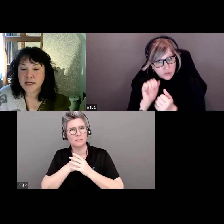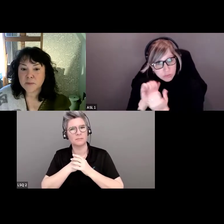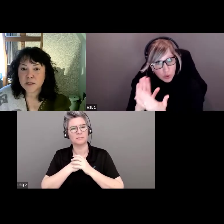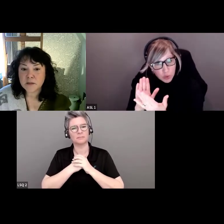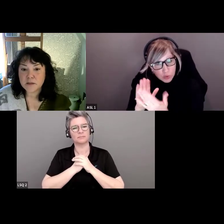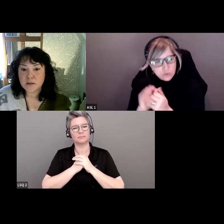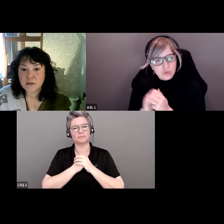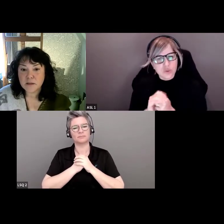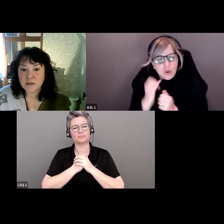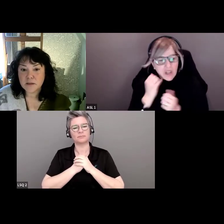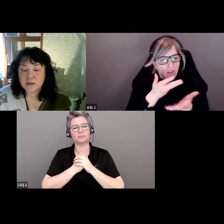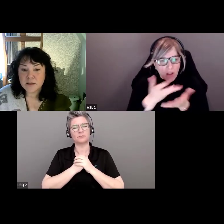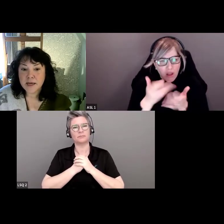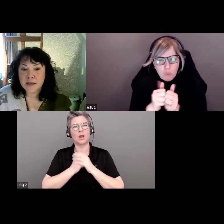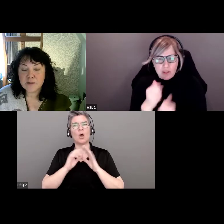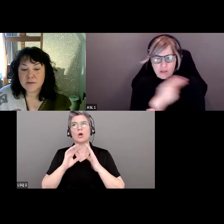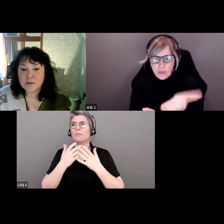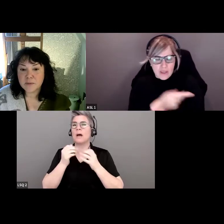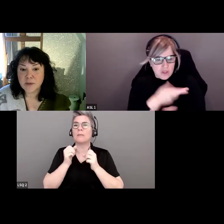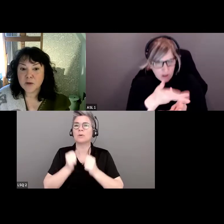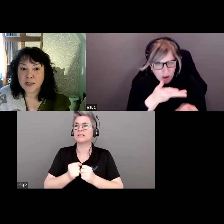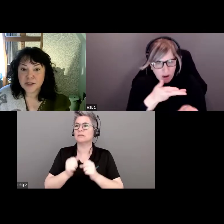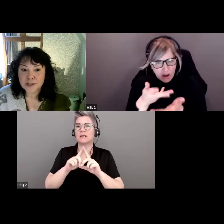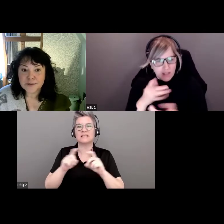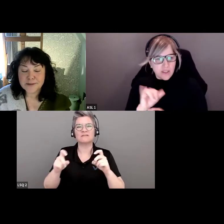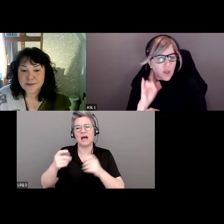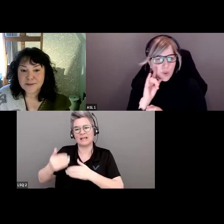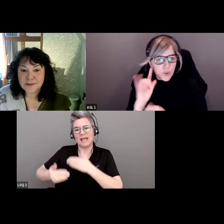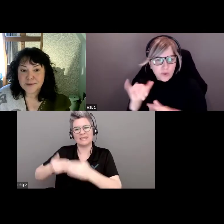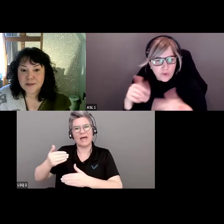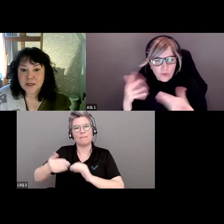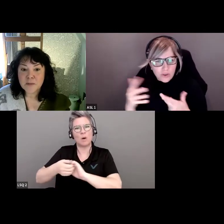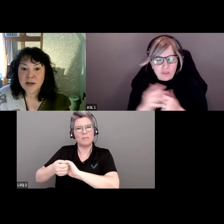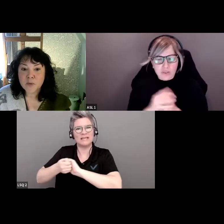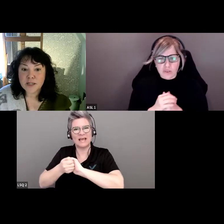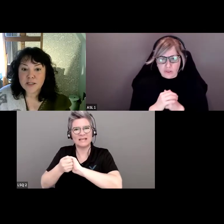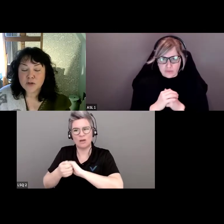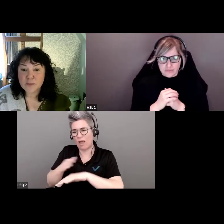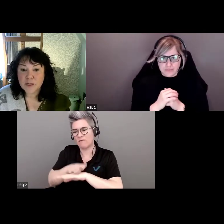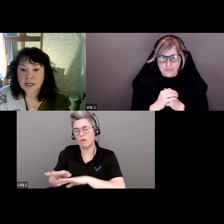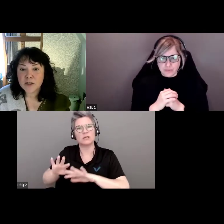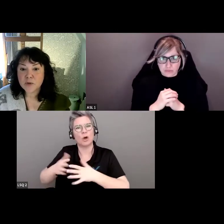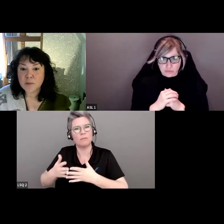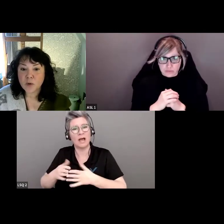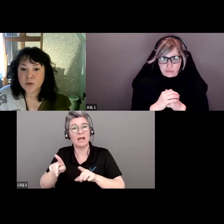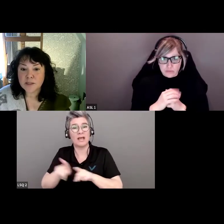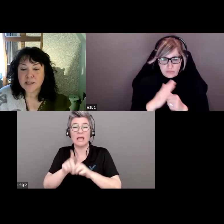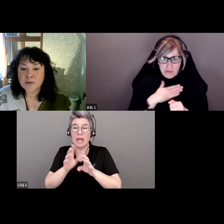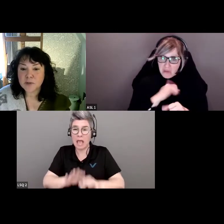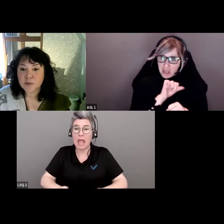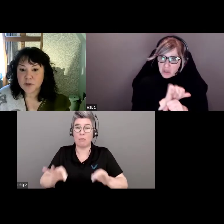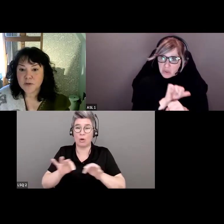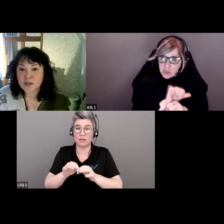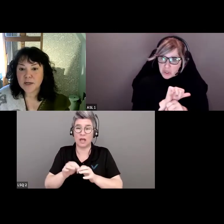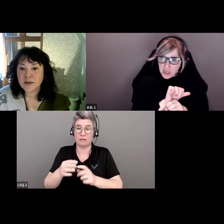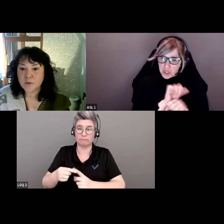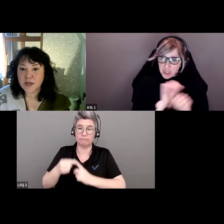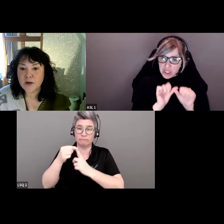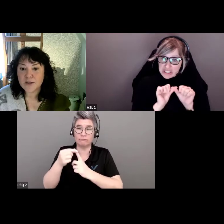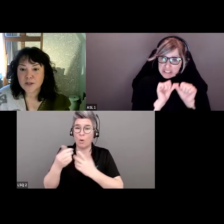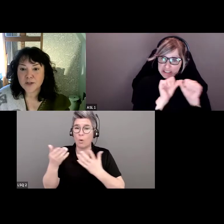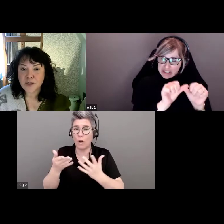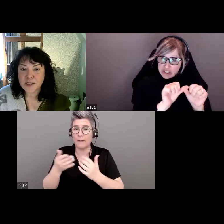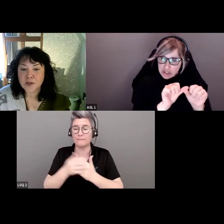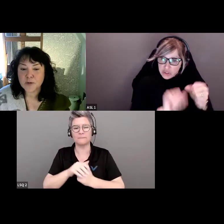Comment elles influencent les différentes étapes de la mobilisation? Et surtout, question importante, est-ce que